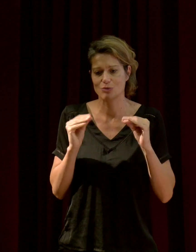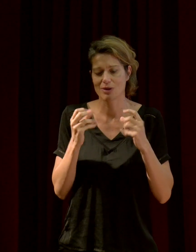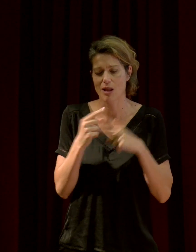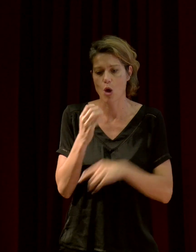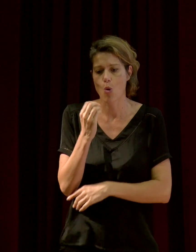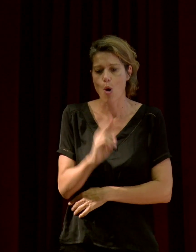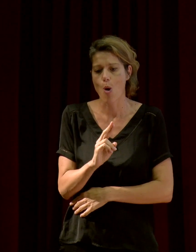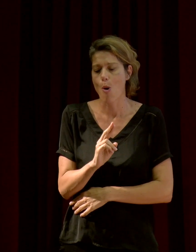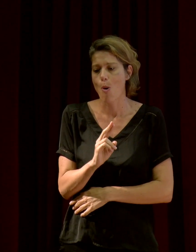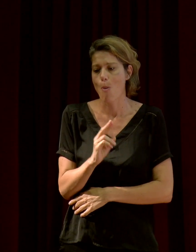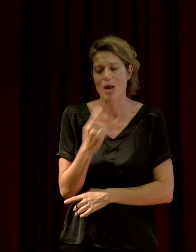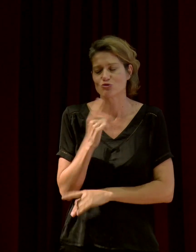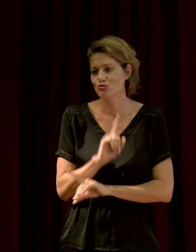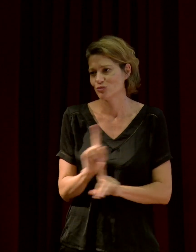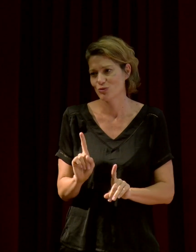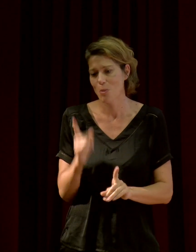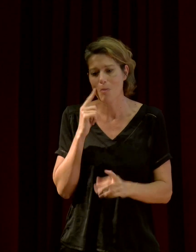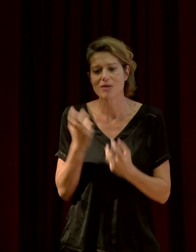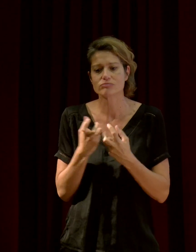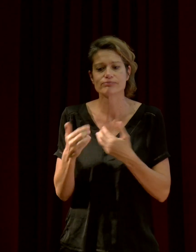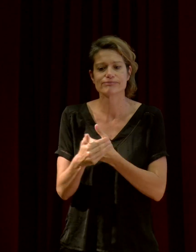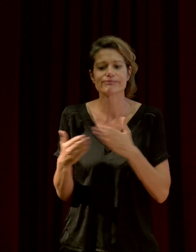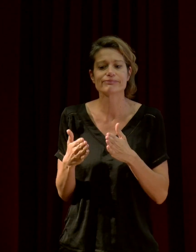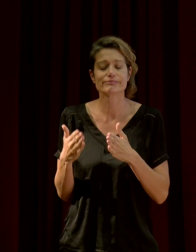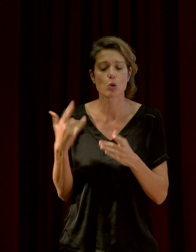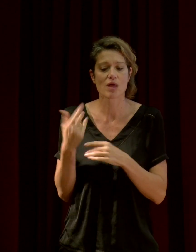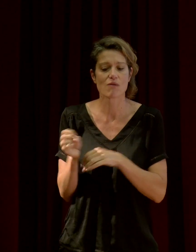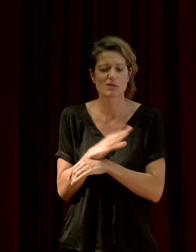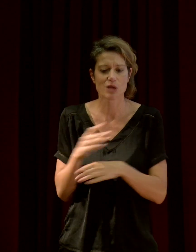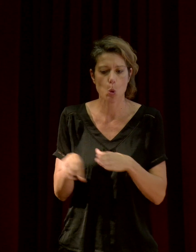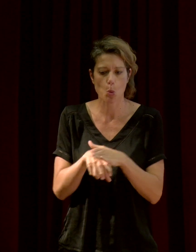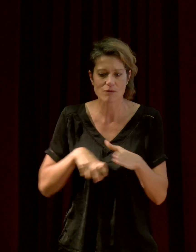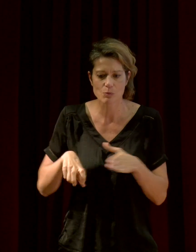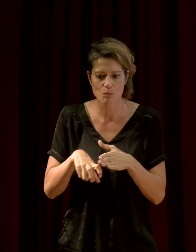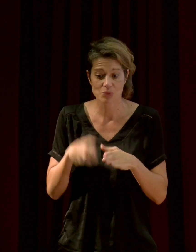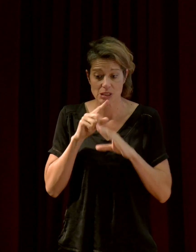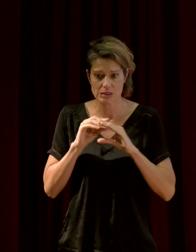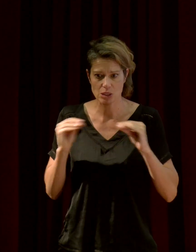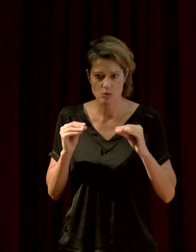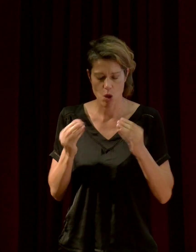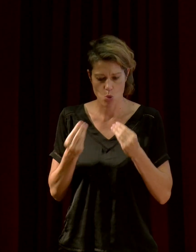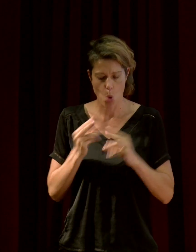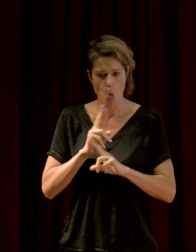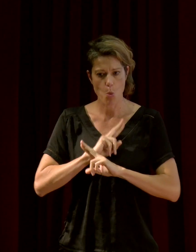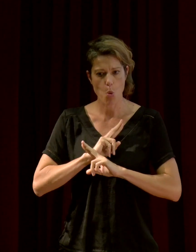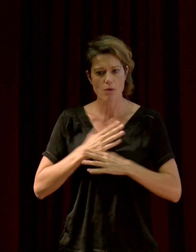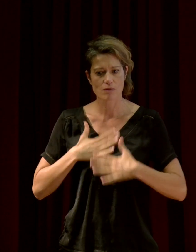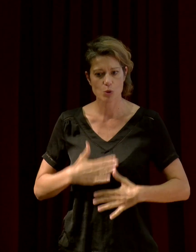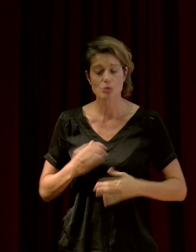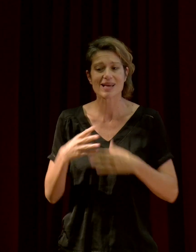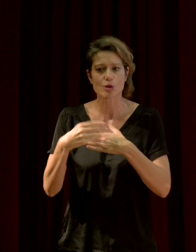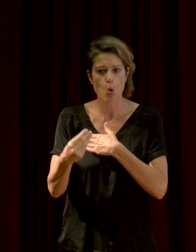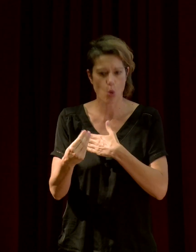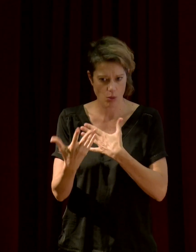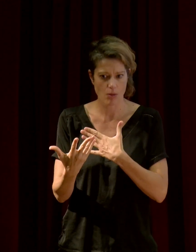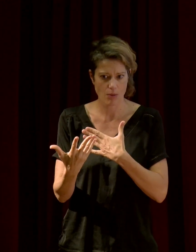C'est le cas du confinement. Typiquement, le silence était à la fois reposant, enfin le silence dehors, si